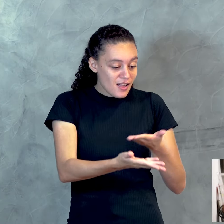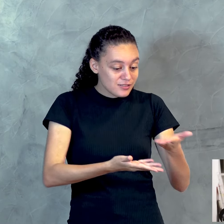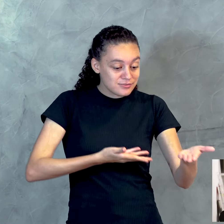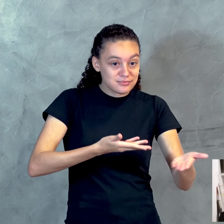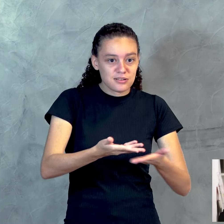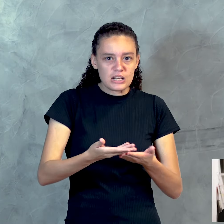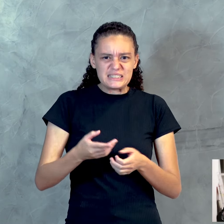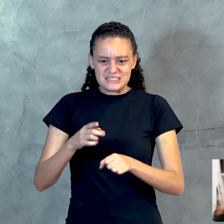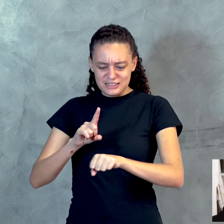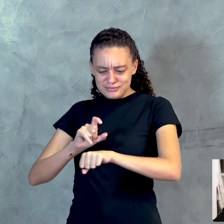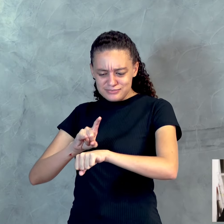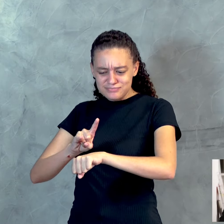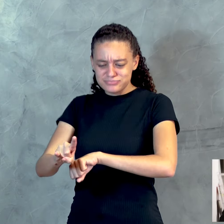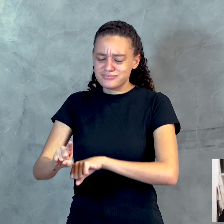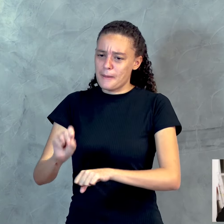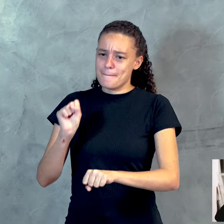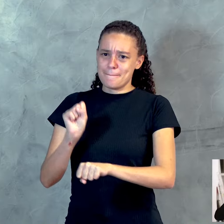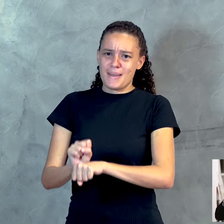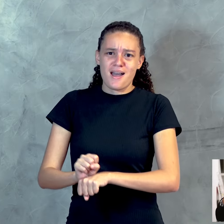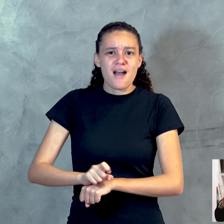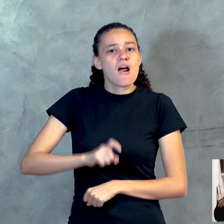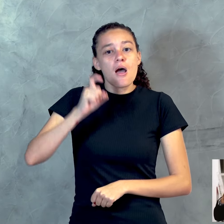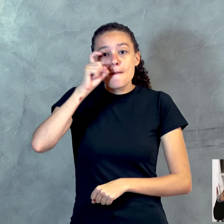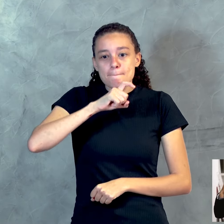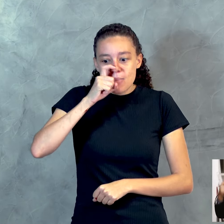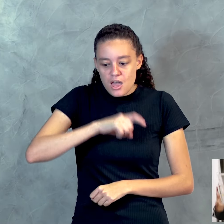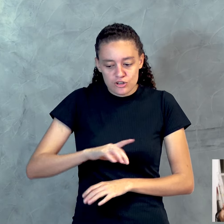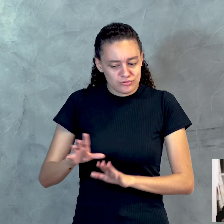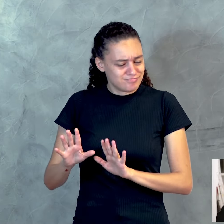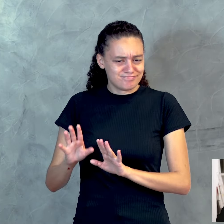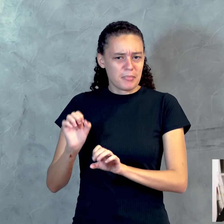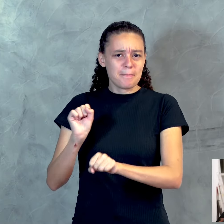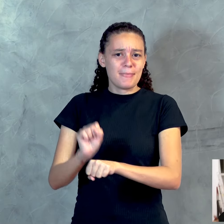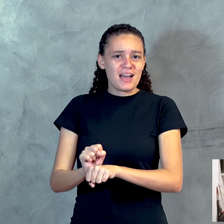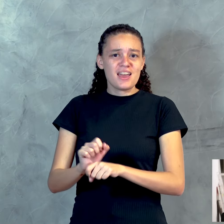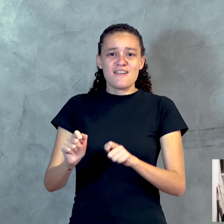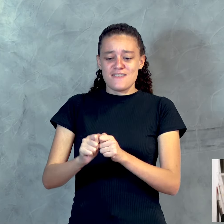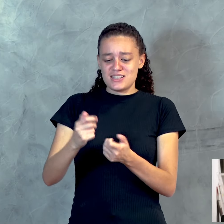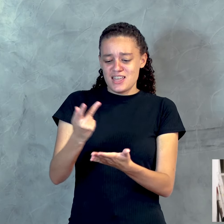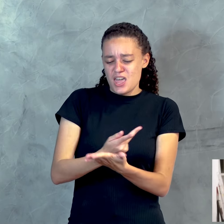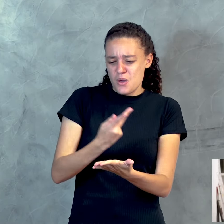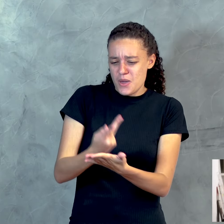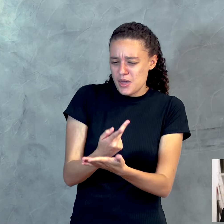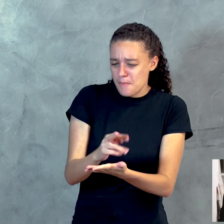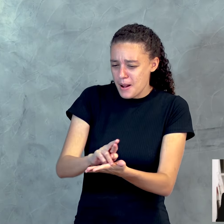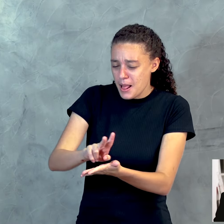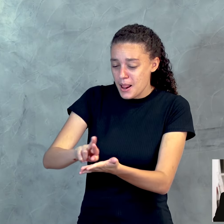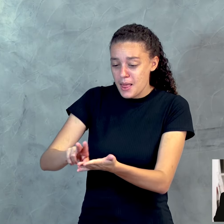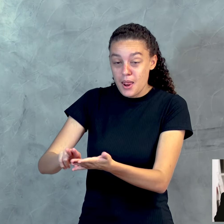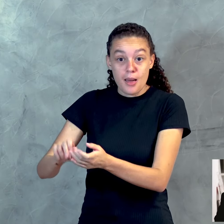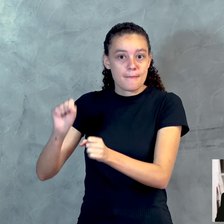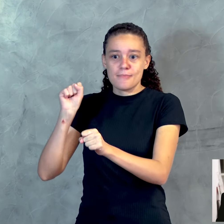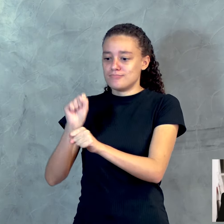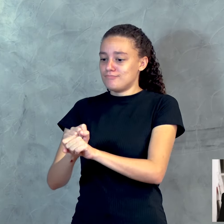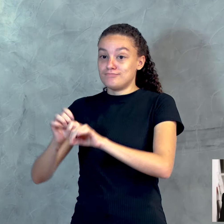adulterava, não adultera mais. Aquele que mentia, não minta mais. Aquele que fazia as coisas erradas, deixe de fazer.